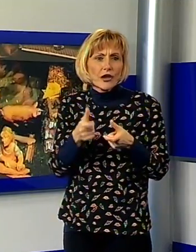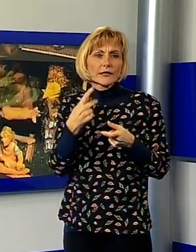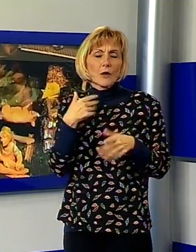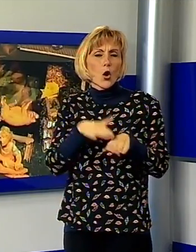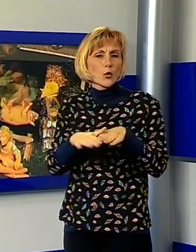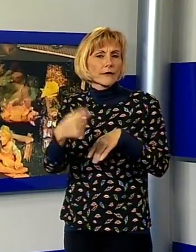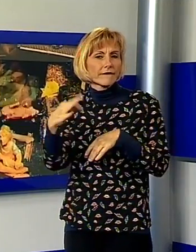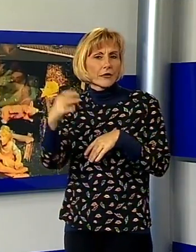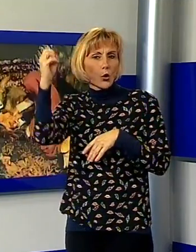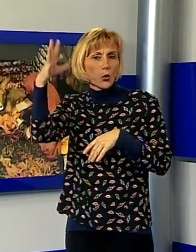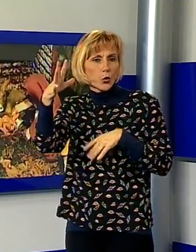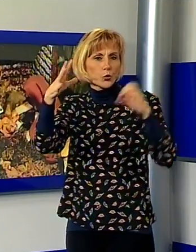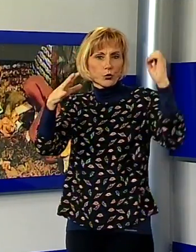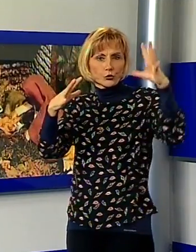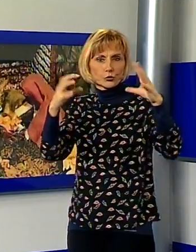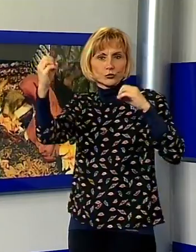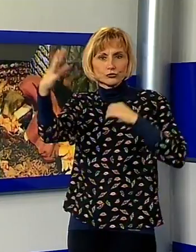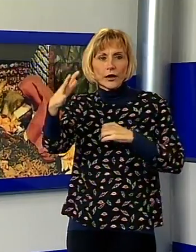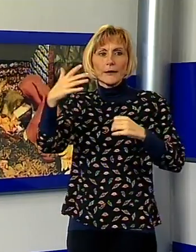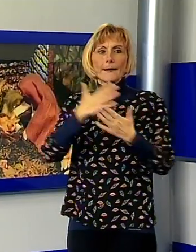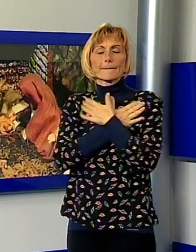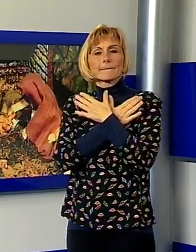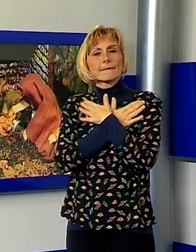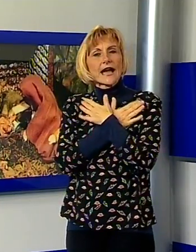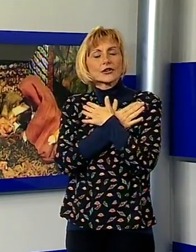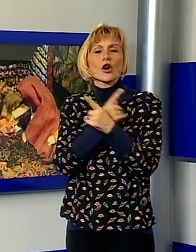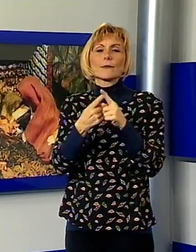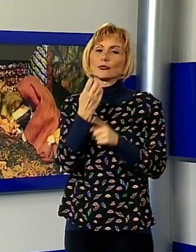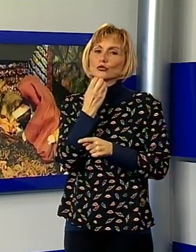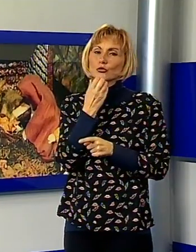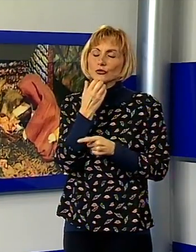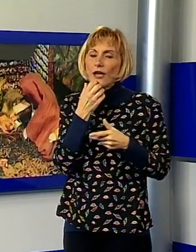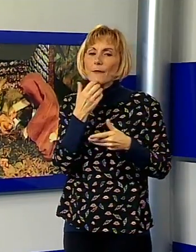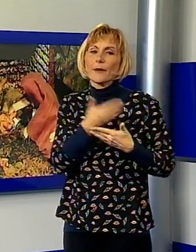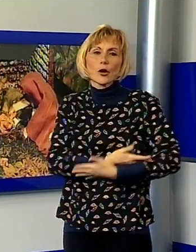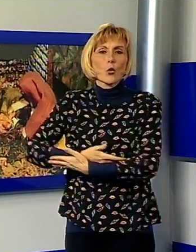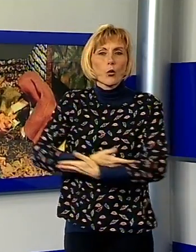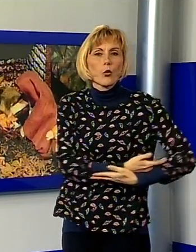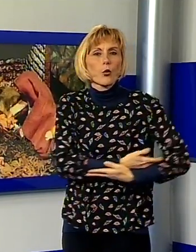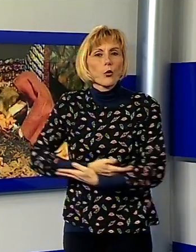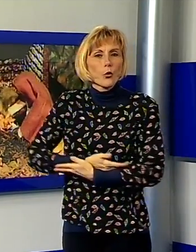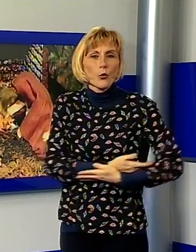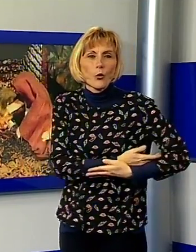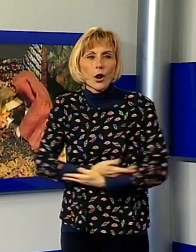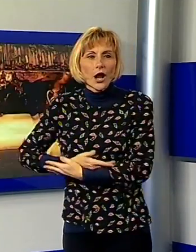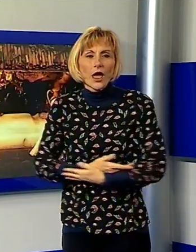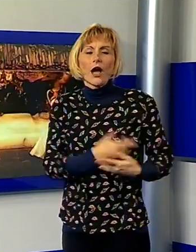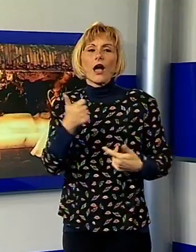La Madonna e San Giuseppe non smettono di cullare il bambinello e sono ottimamente messe in scena anche le piccole